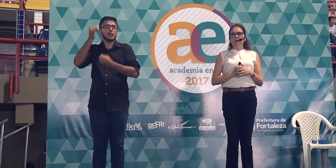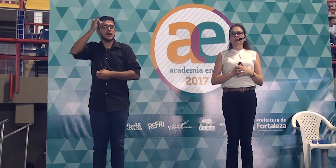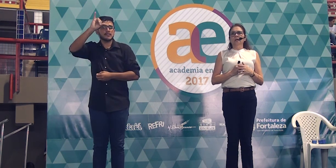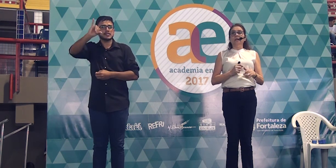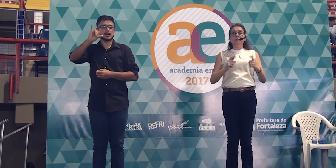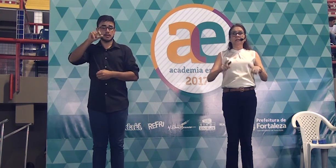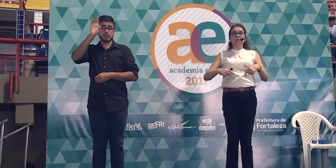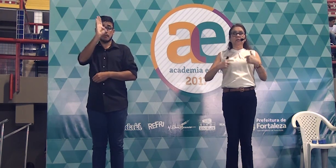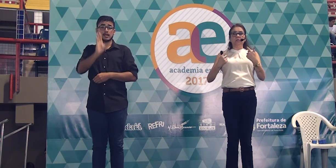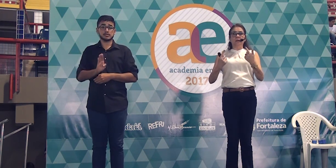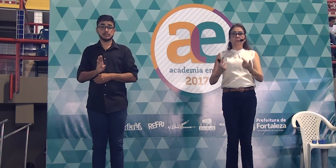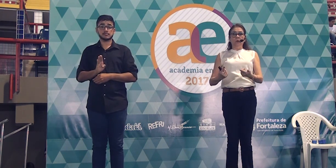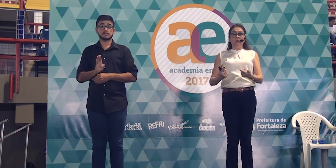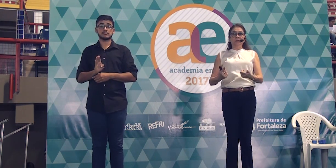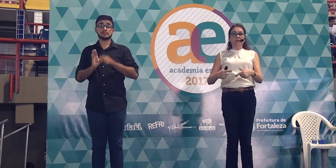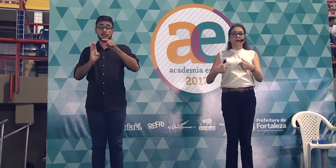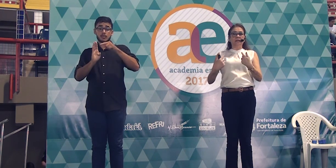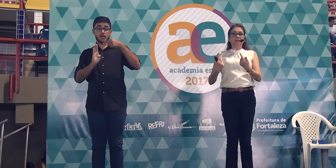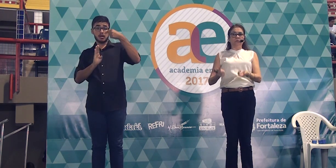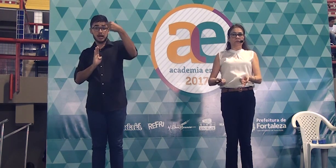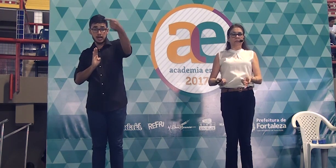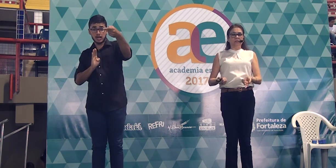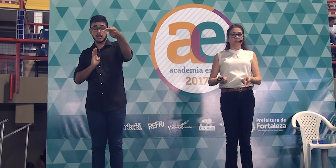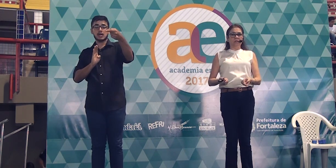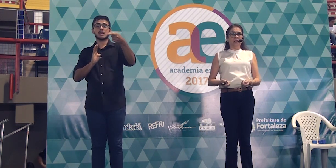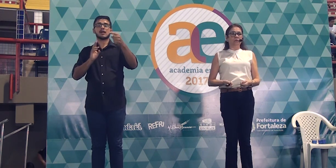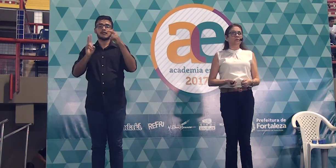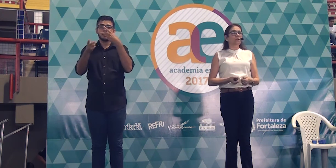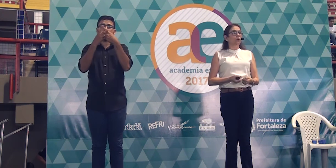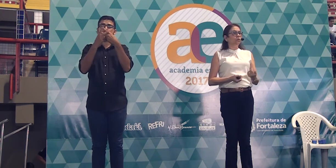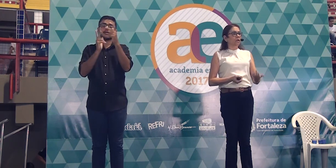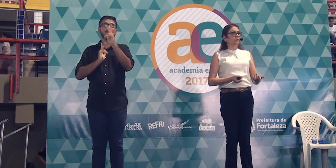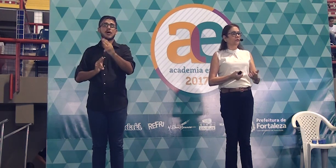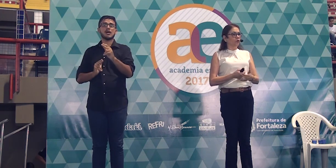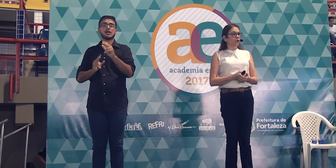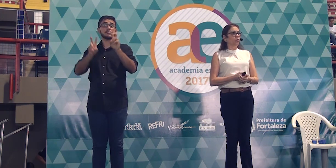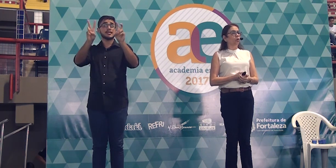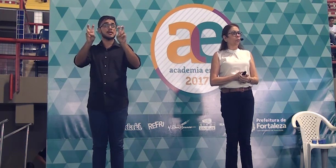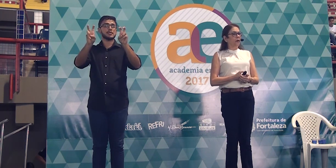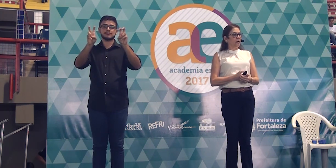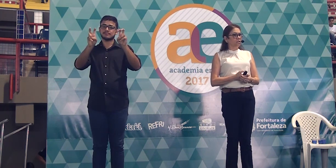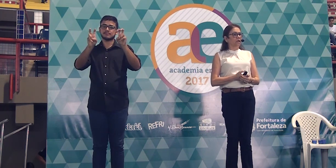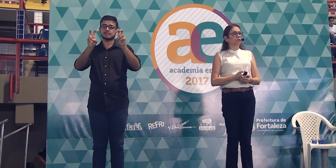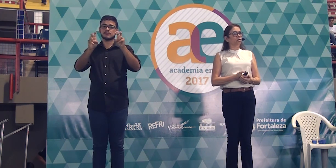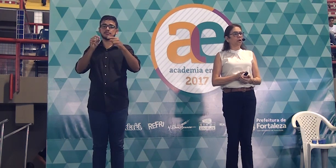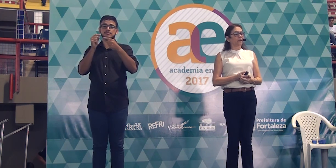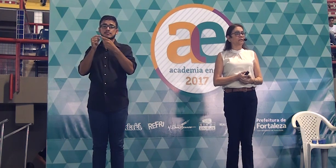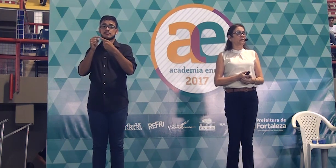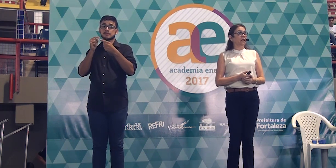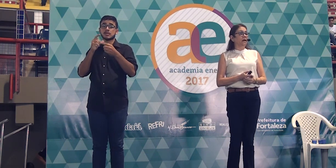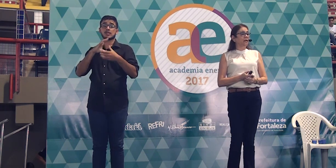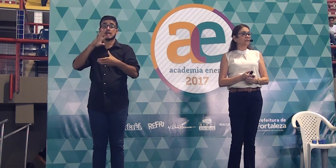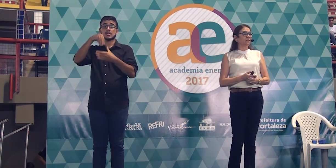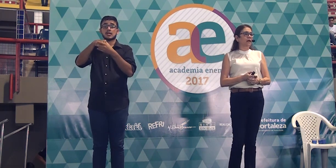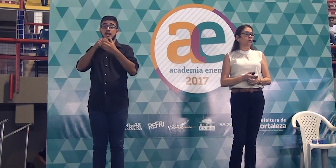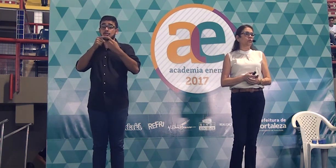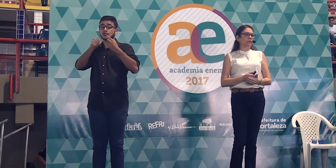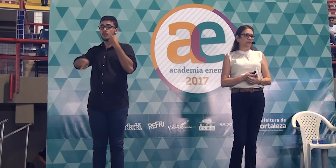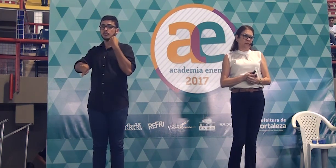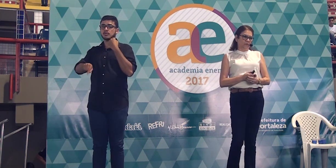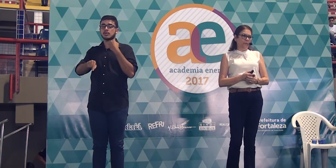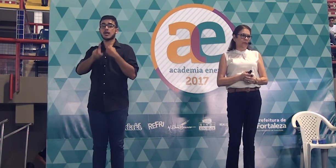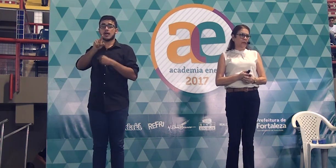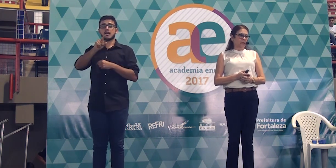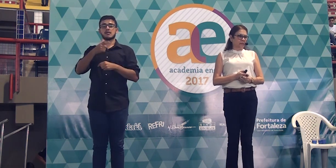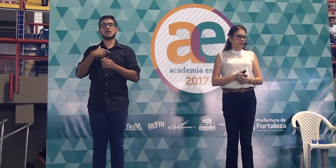Brasil. 15 dias depois, na redação dos presidiários, o tema foi o combate à intolerância racial